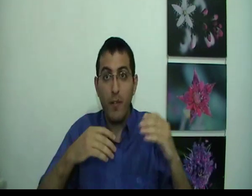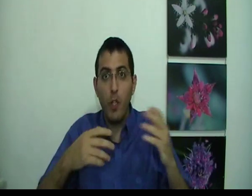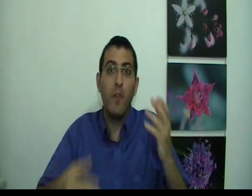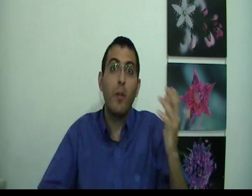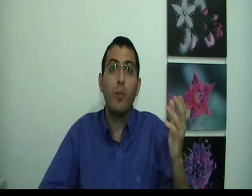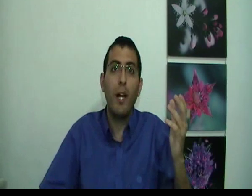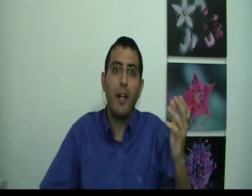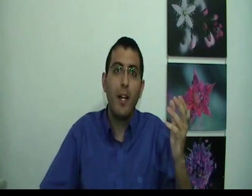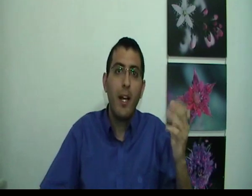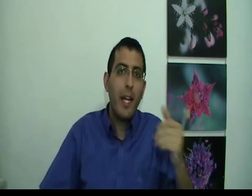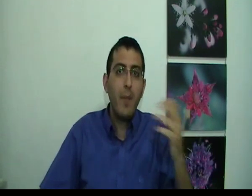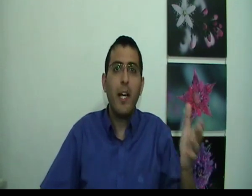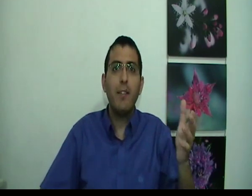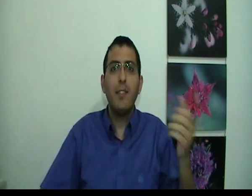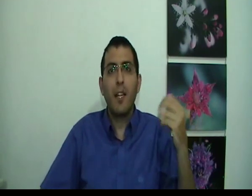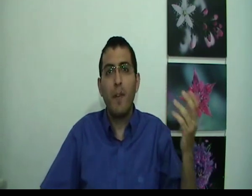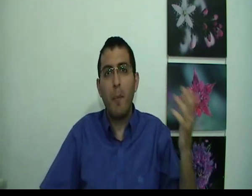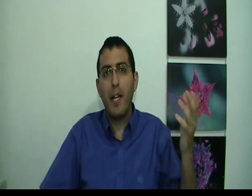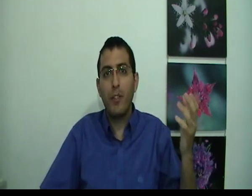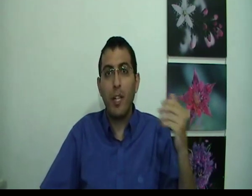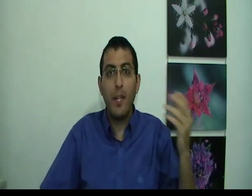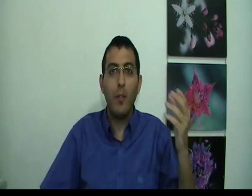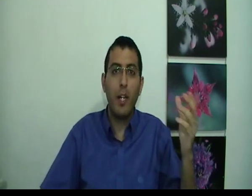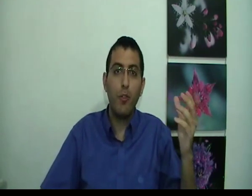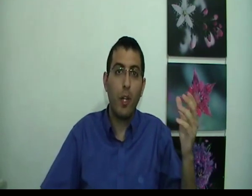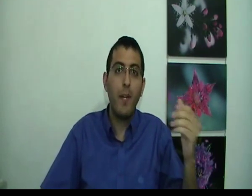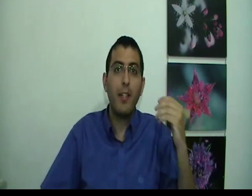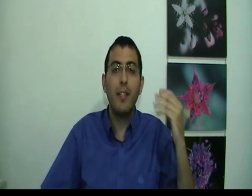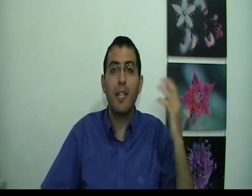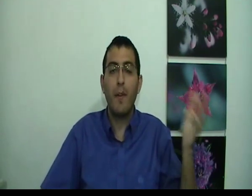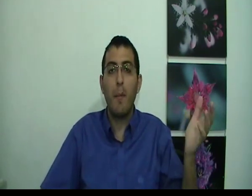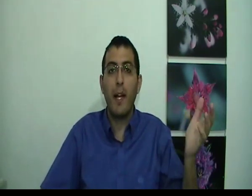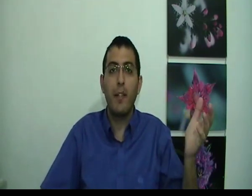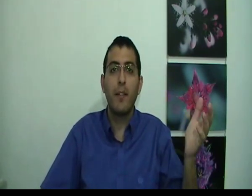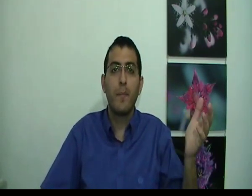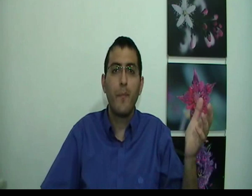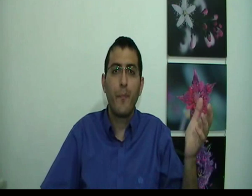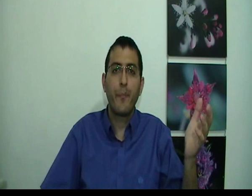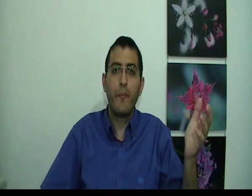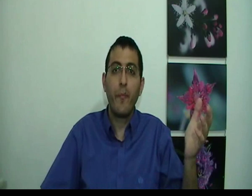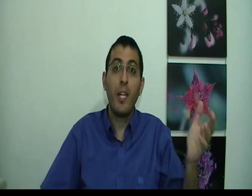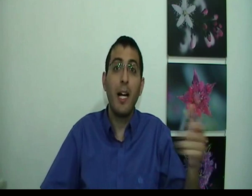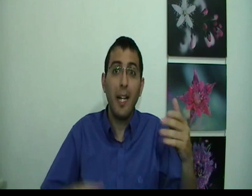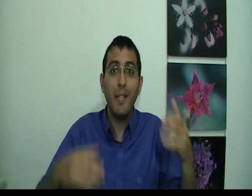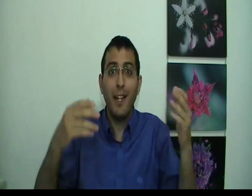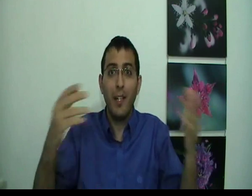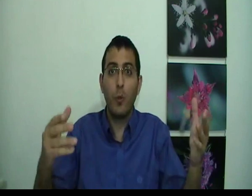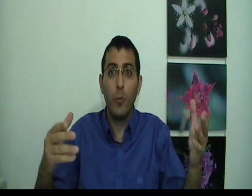הוונום אבל הוא התעורר אם נגיד תהיה שריפה בבית כשאדם נגיד הולך לישון אם נגיד תהיה שריפה בבית האדם ידע לקום